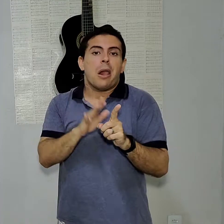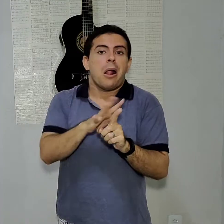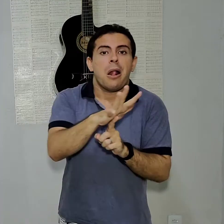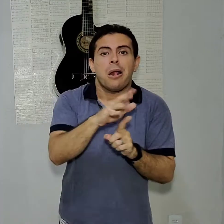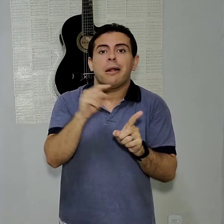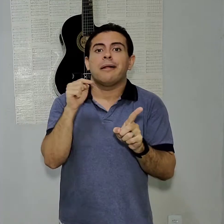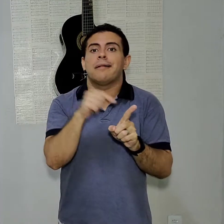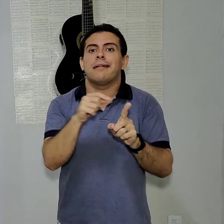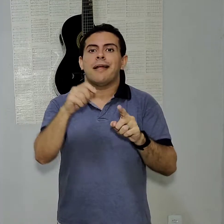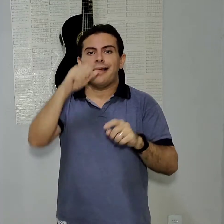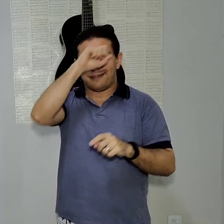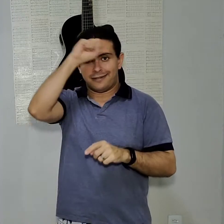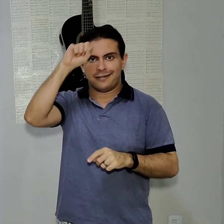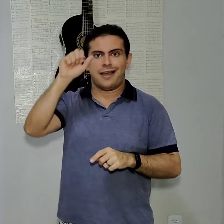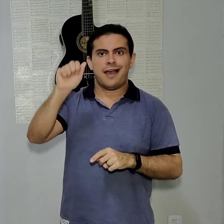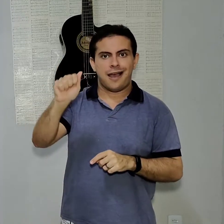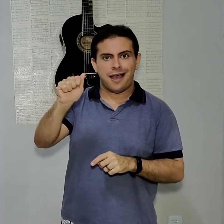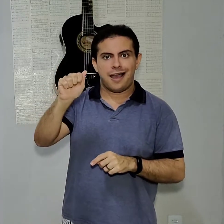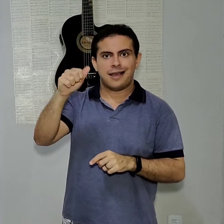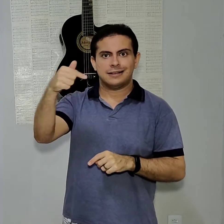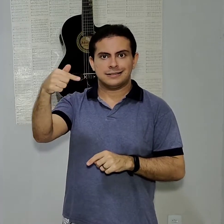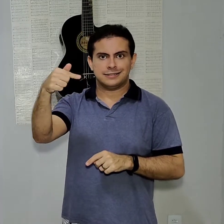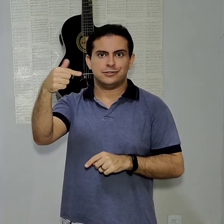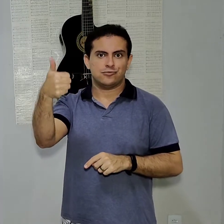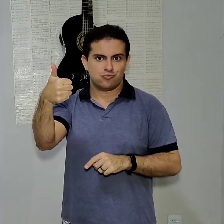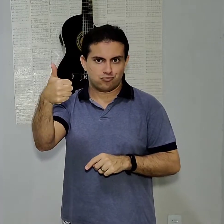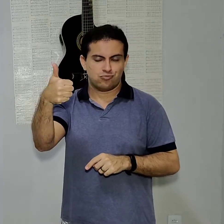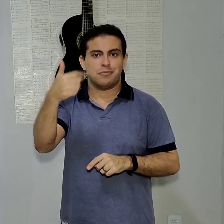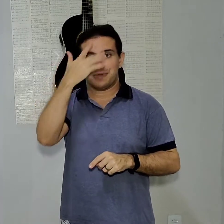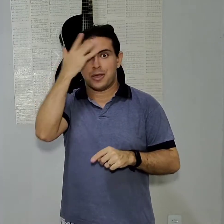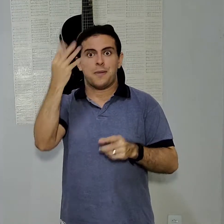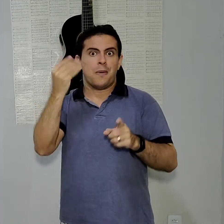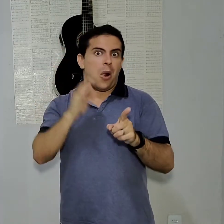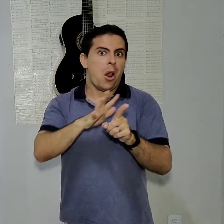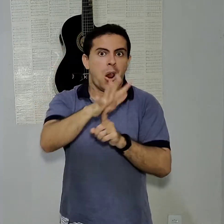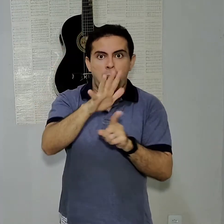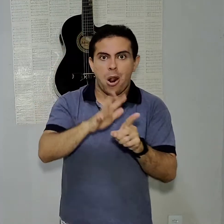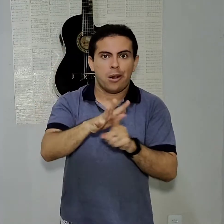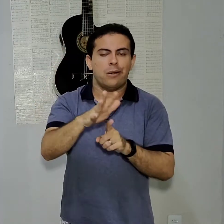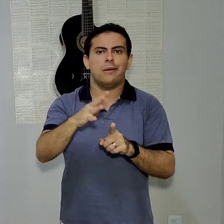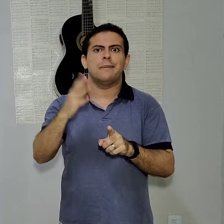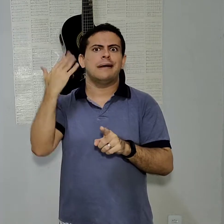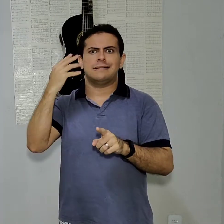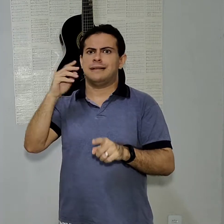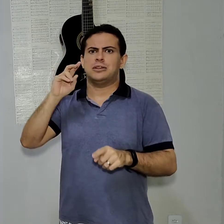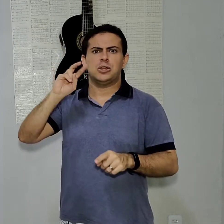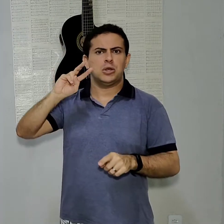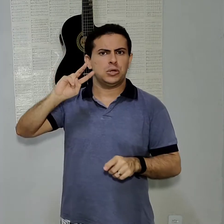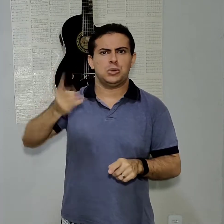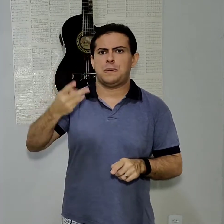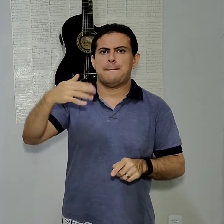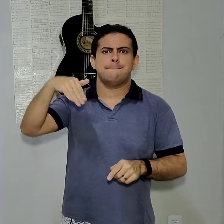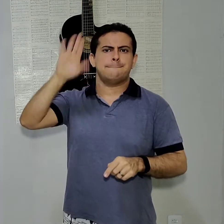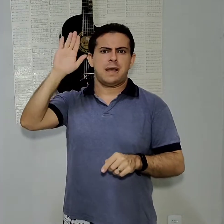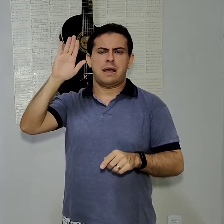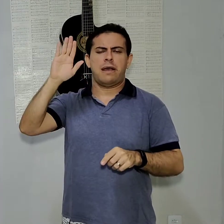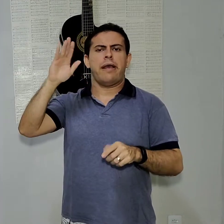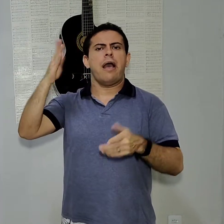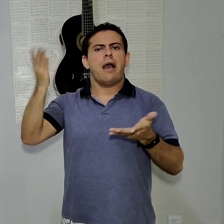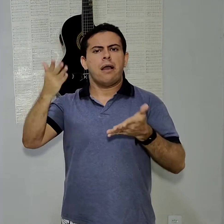que foi bastante procurado. Ele começou com mais de R$2.000. E eu encontrei promoções de até R$1